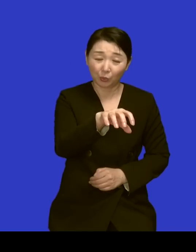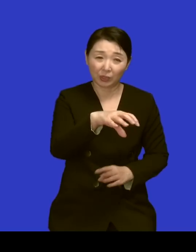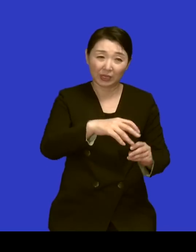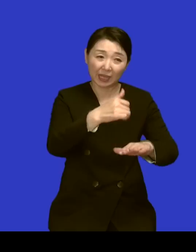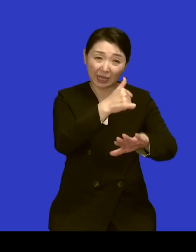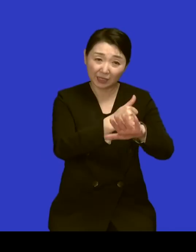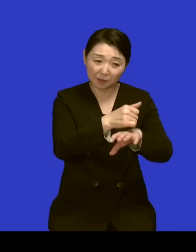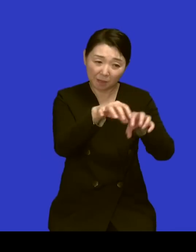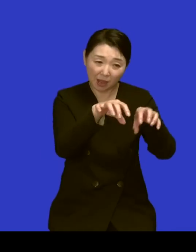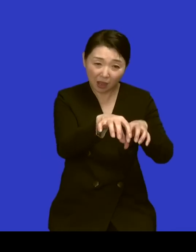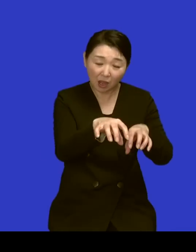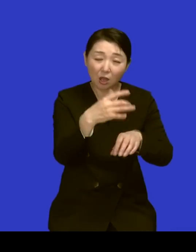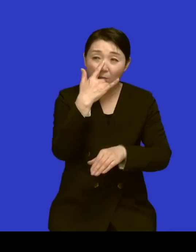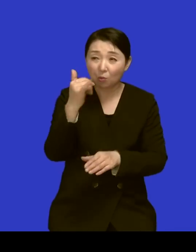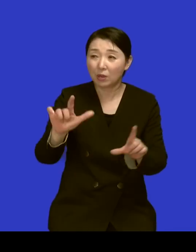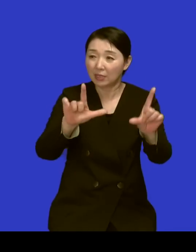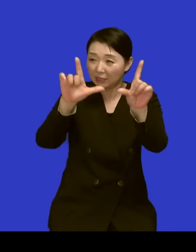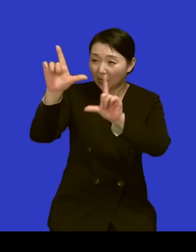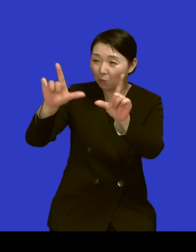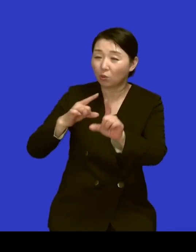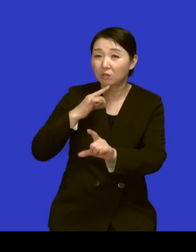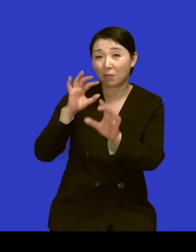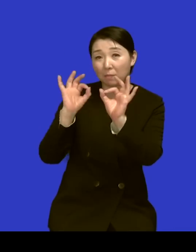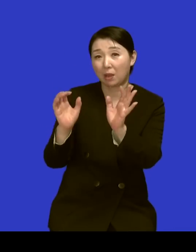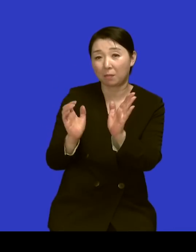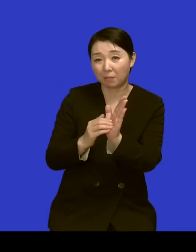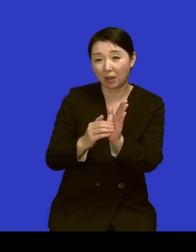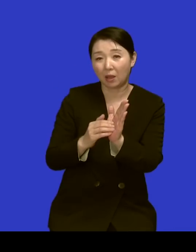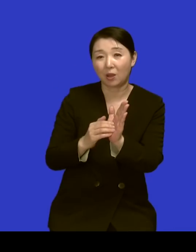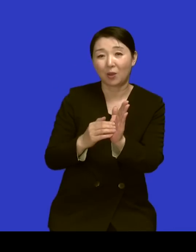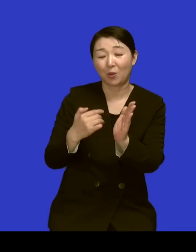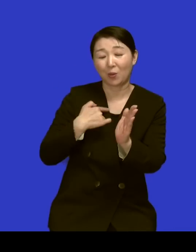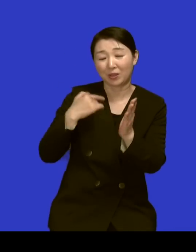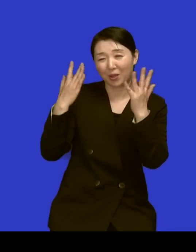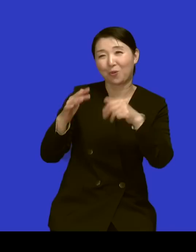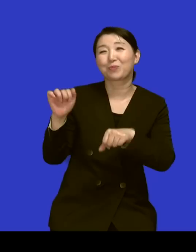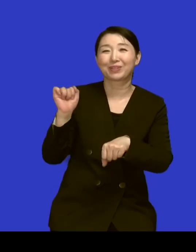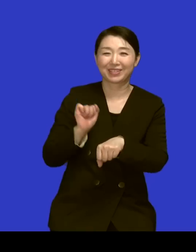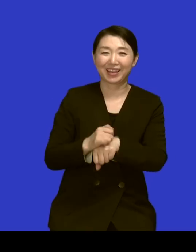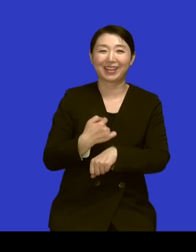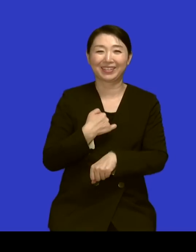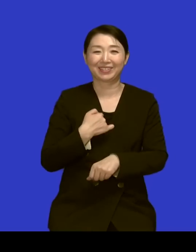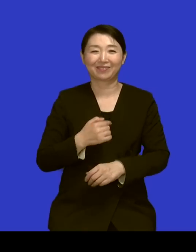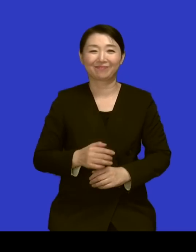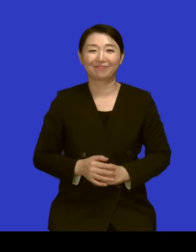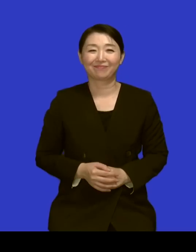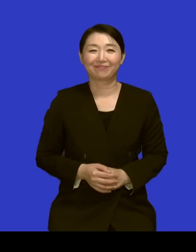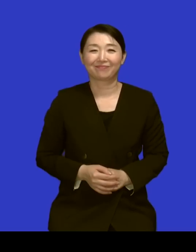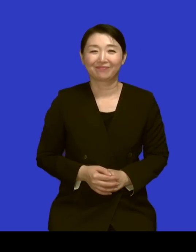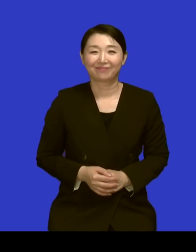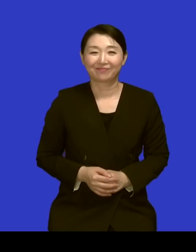보다가 네 이제 공부를 조금 잘했어요 제가 네 심지어 공부까지